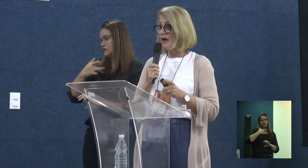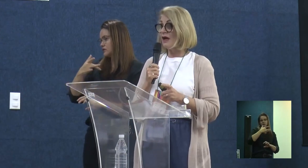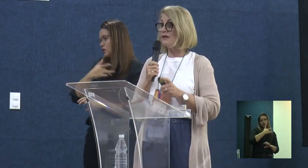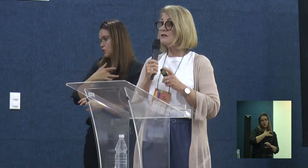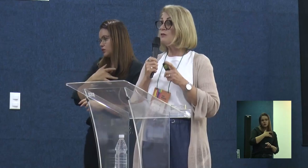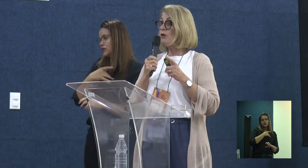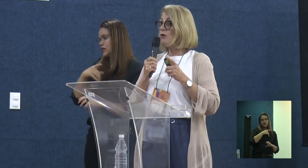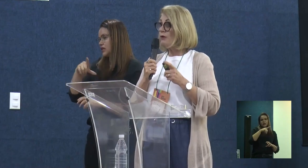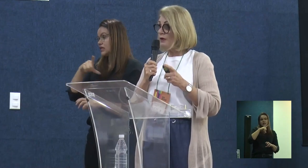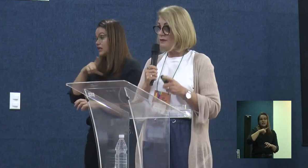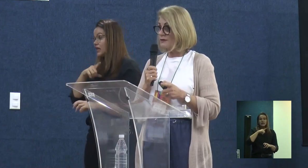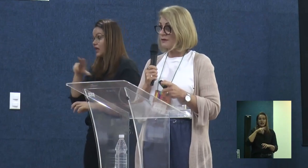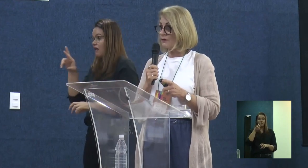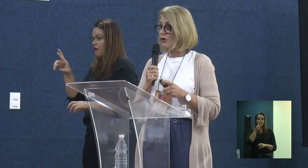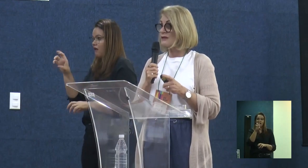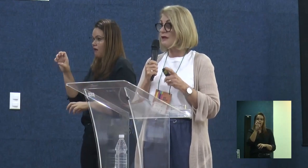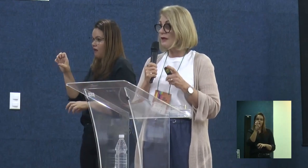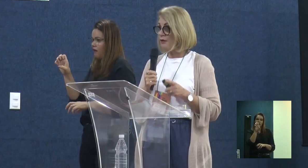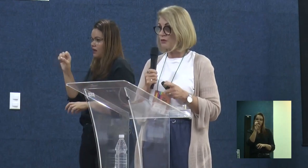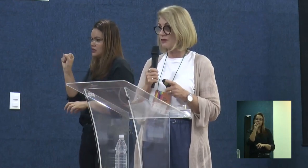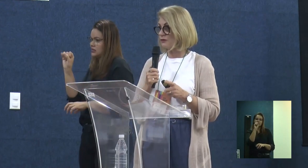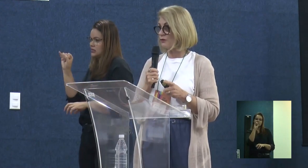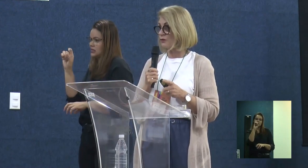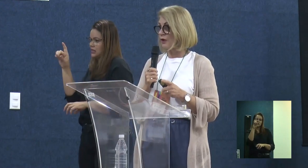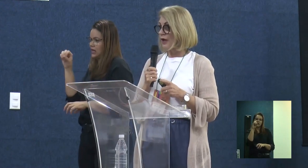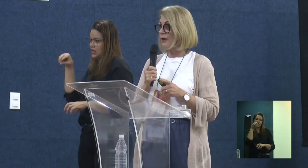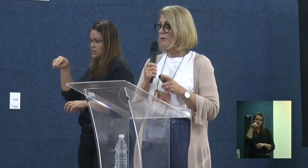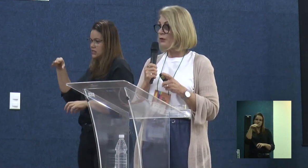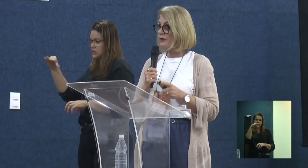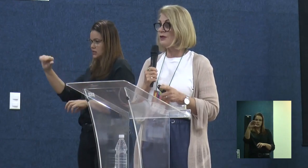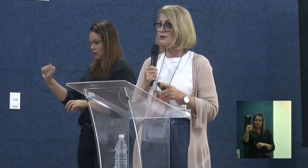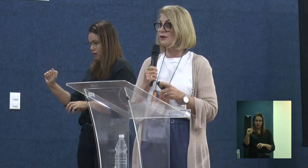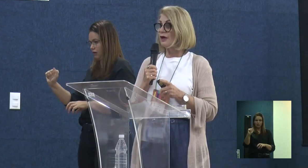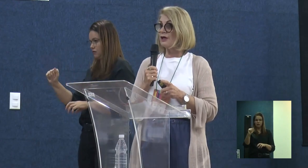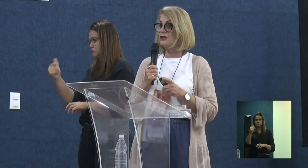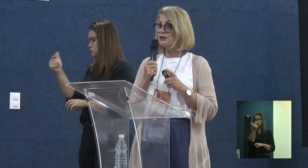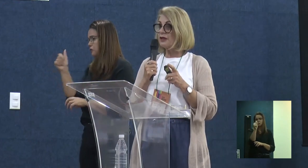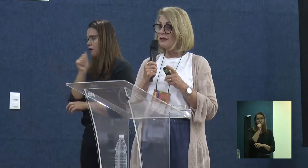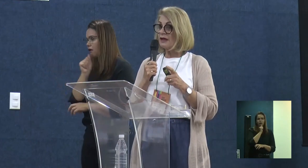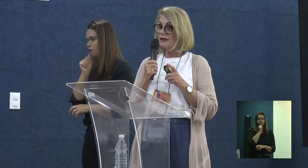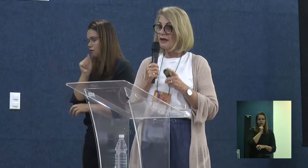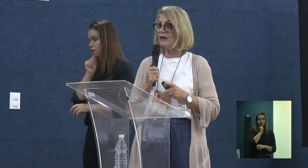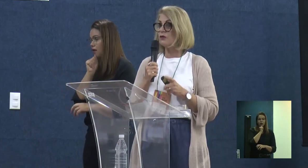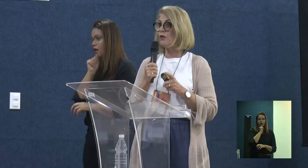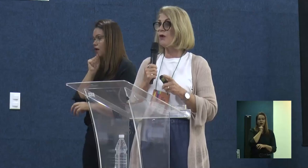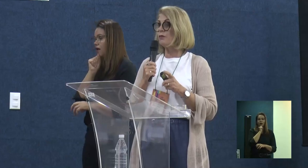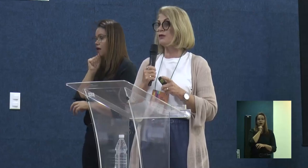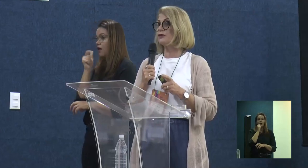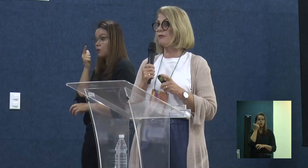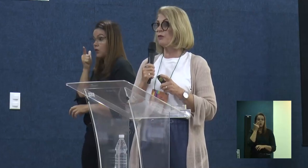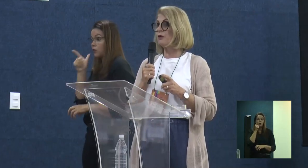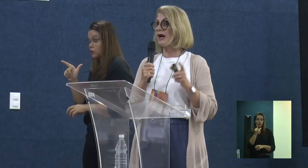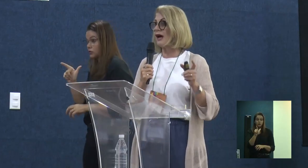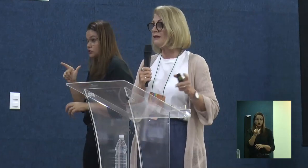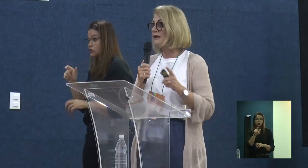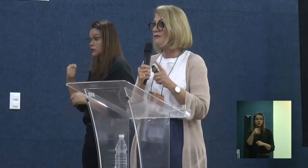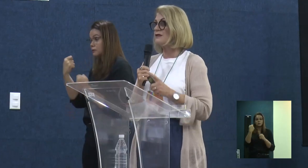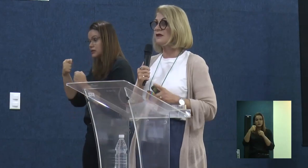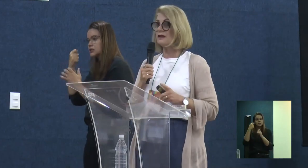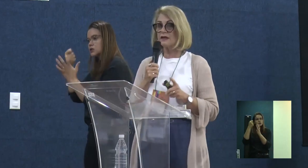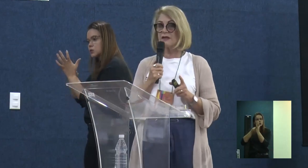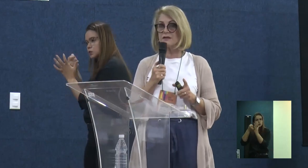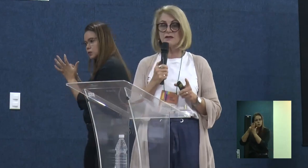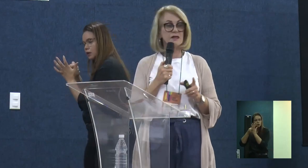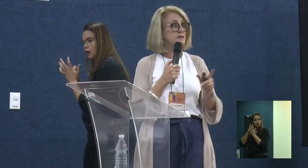residências. Esta é uma conquista, nós queremos isso. É importante, a gente tem que estar ligado com a política pública